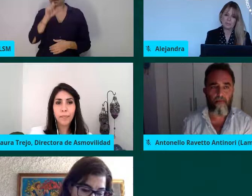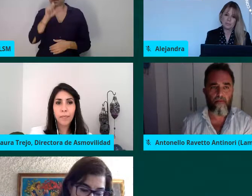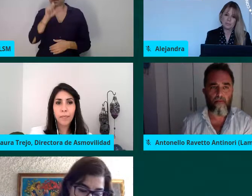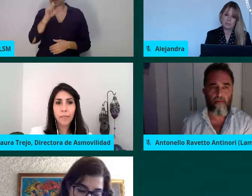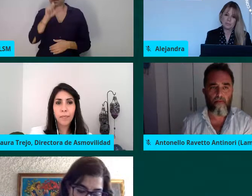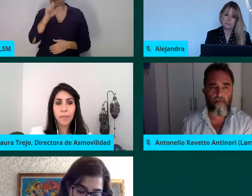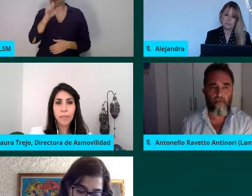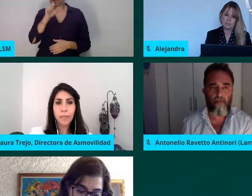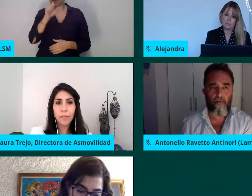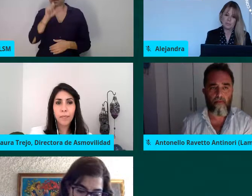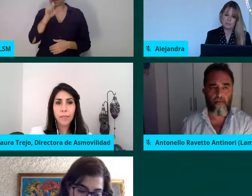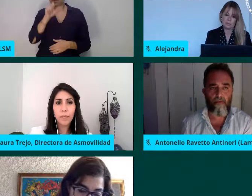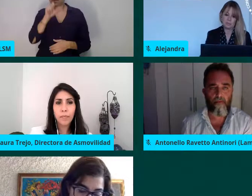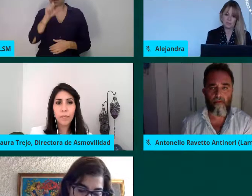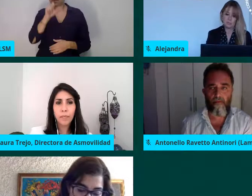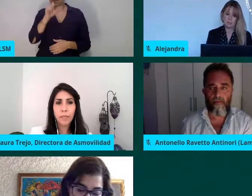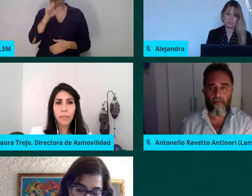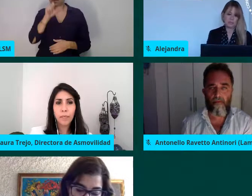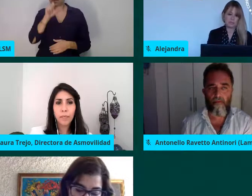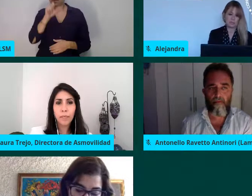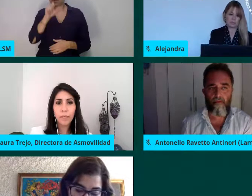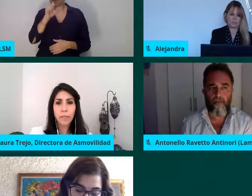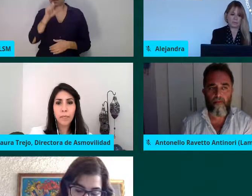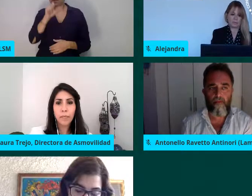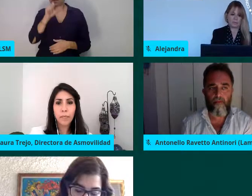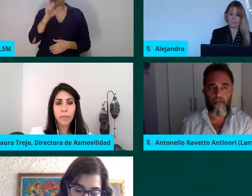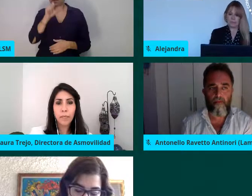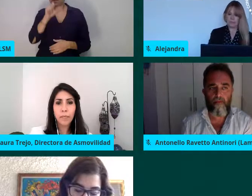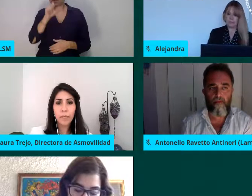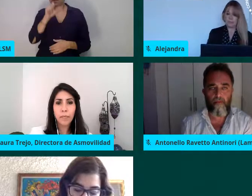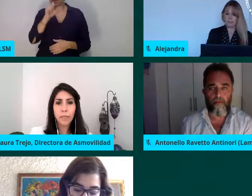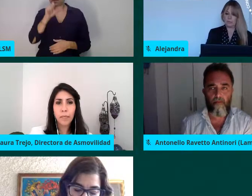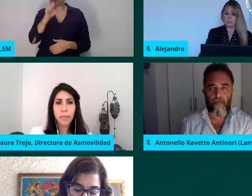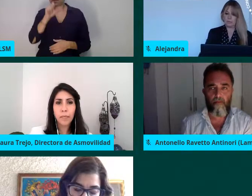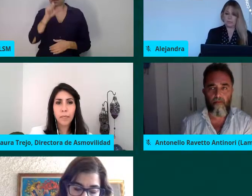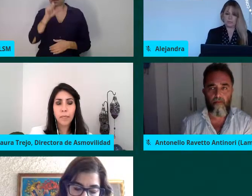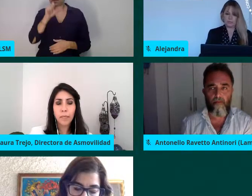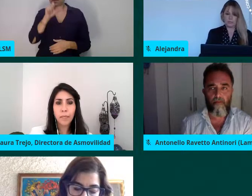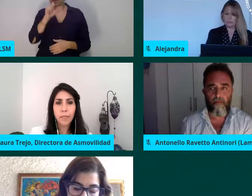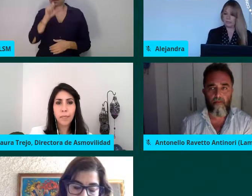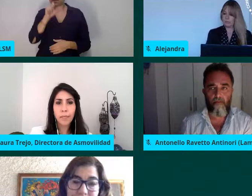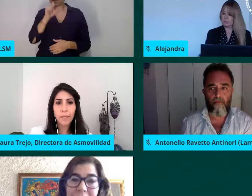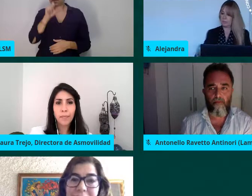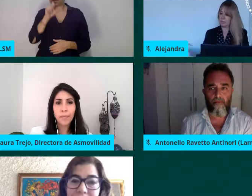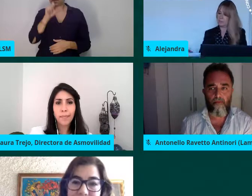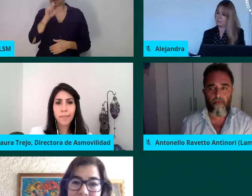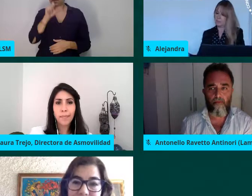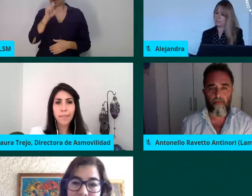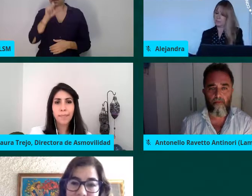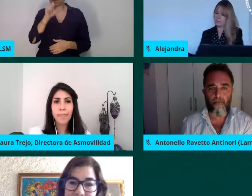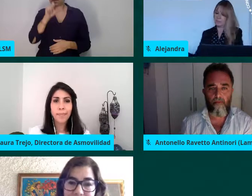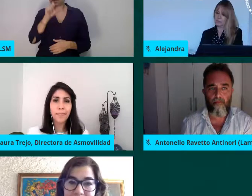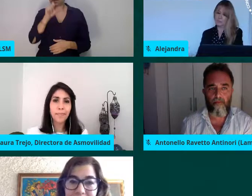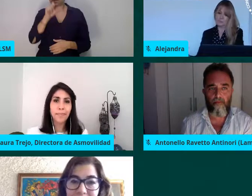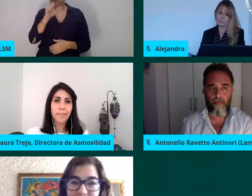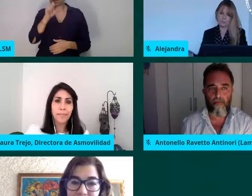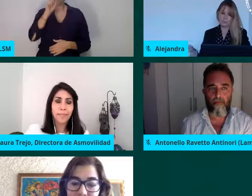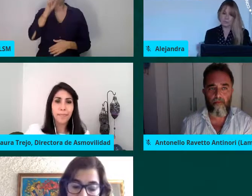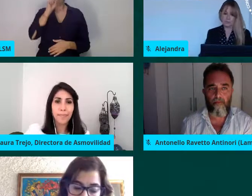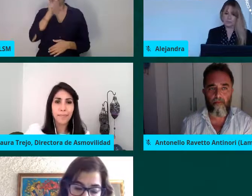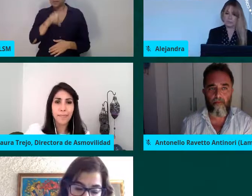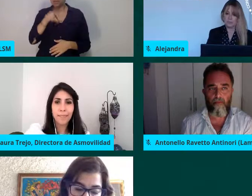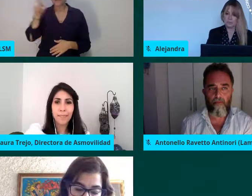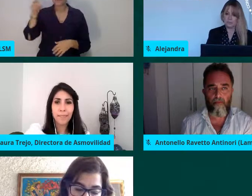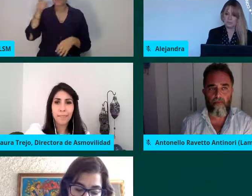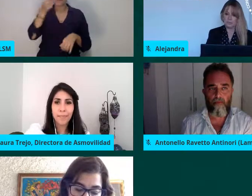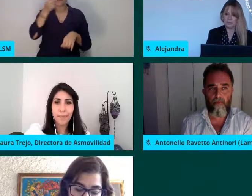México para el periodo de 2018-2022, que el primer licenciado por la Universidad